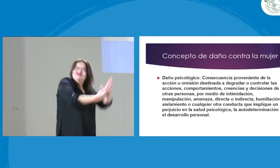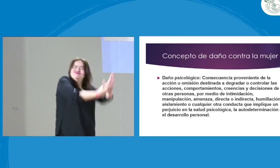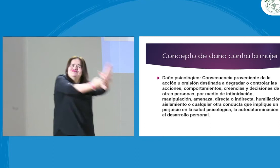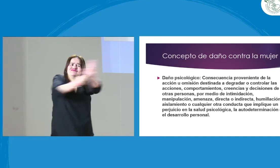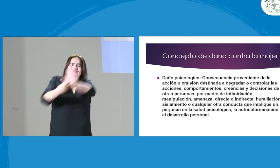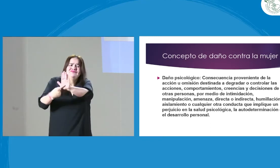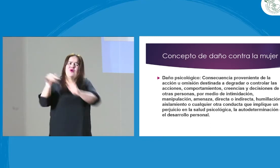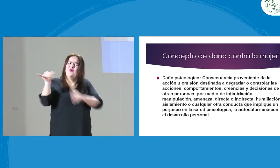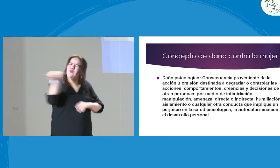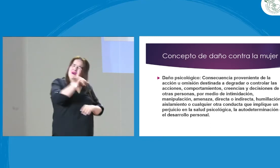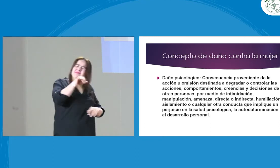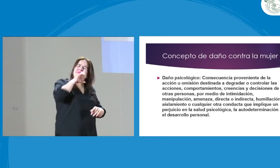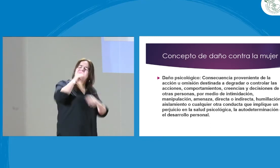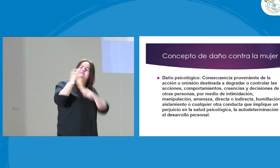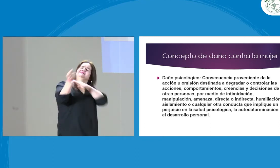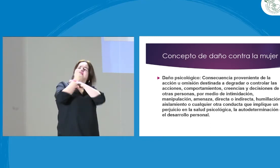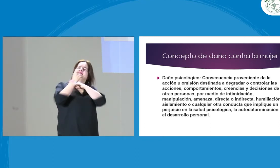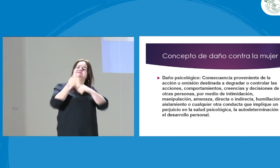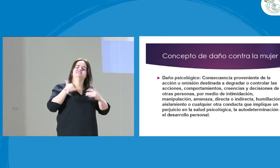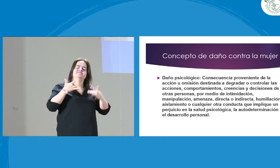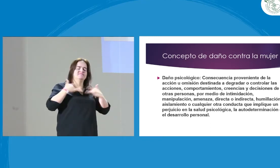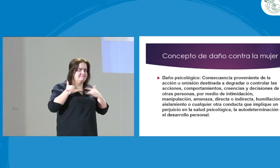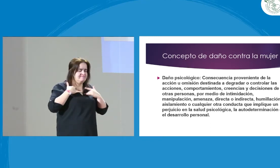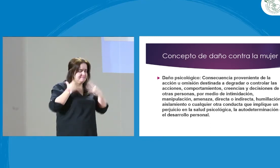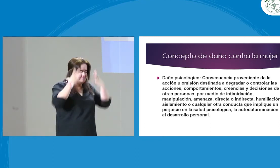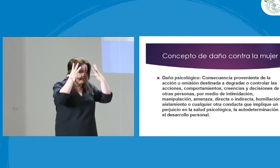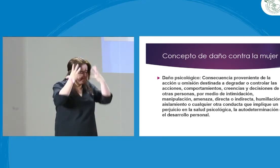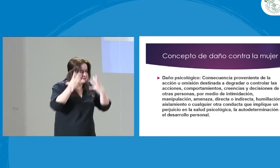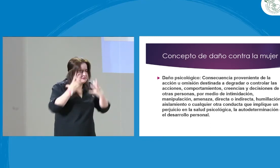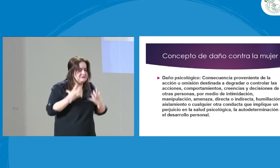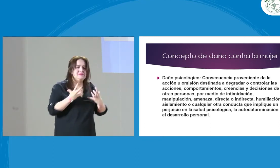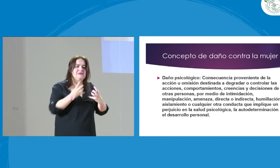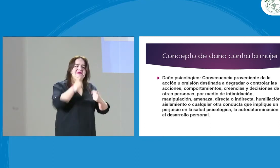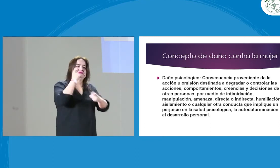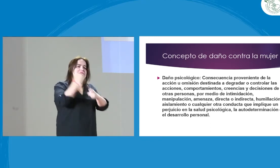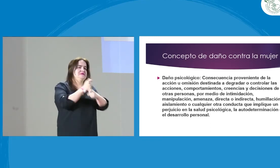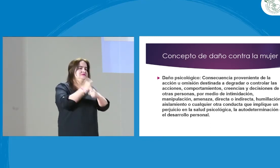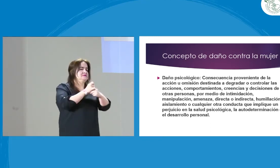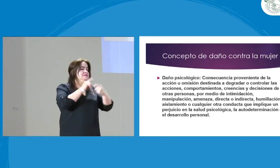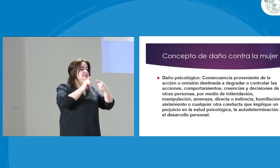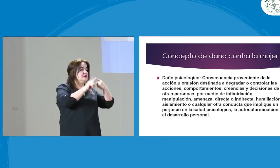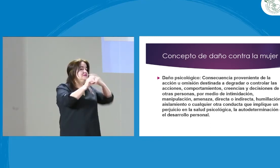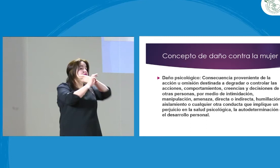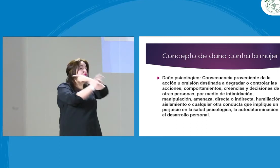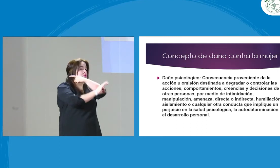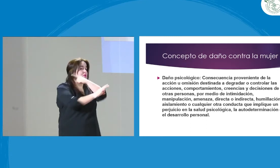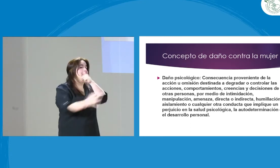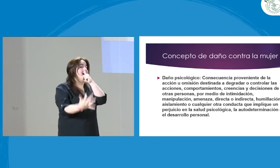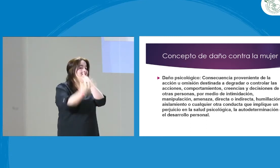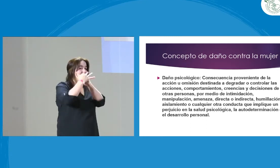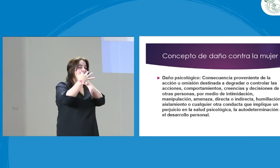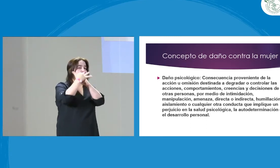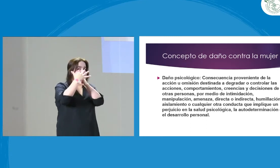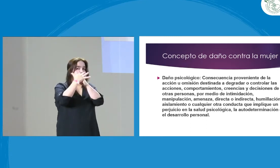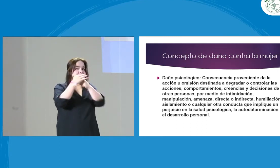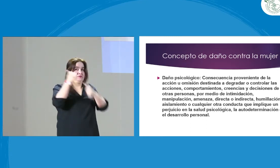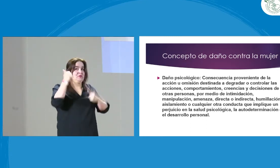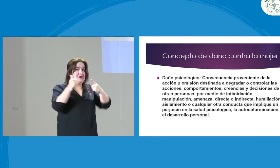Entonces, pero si a mí me gusta, ¿por qué me dice que yo soy una perra? Entonces, eso también me lleva a tener